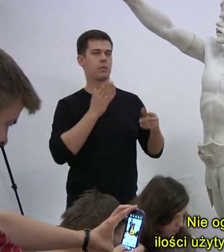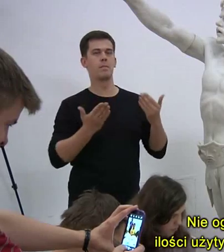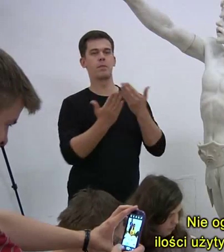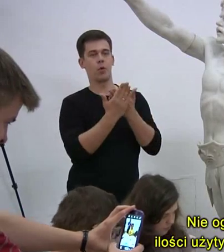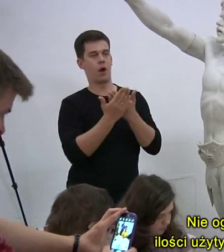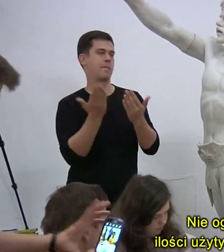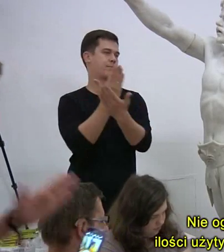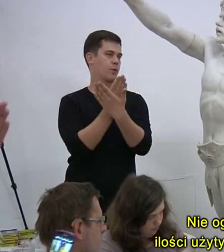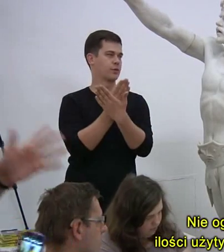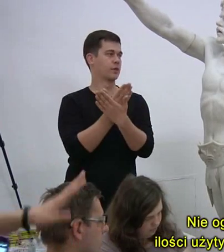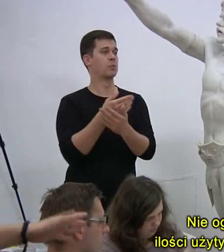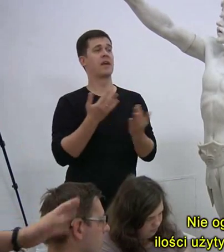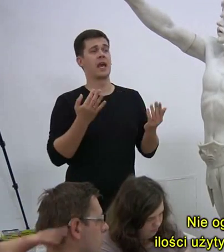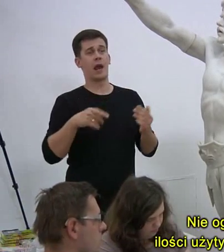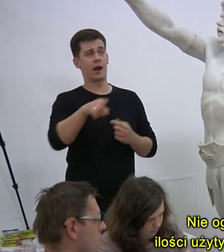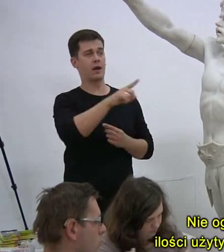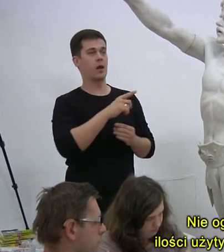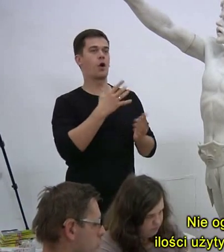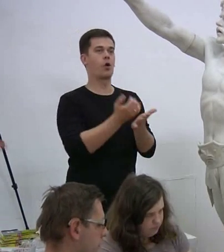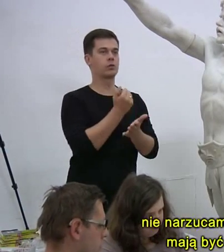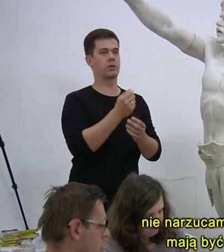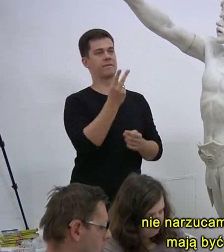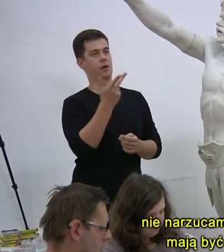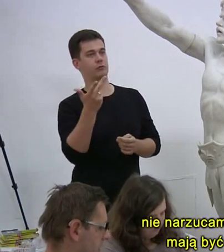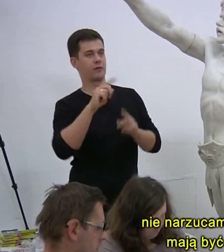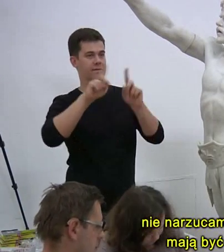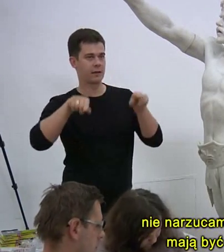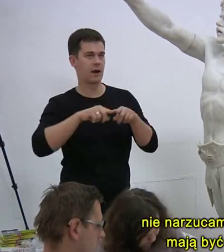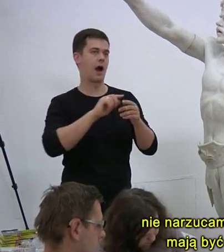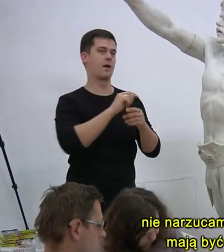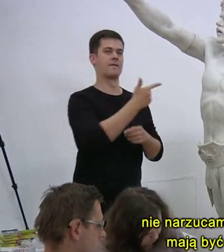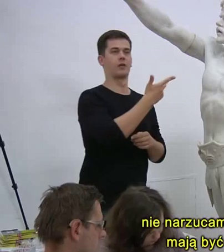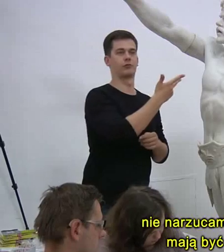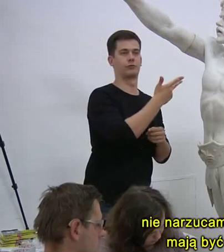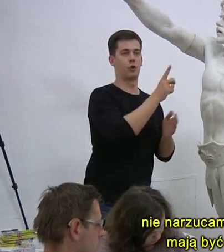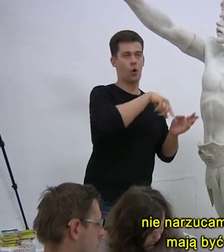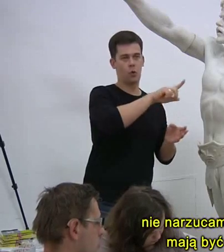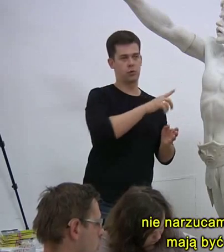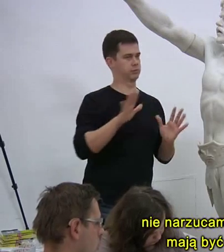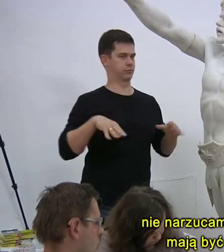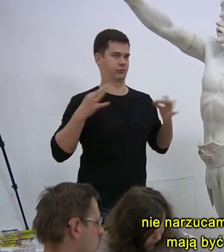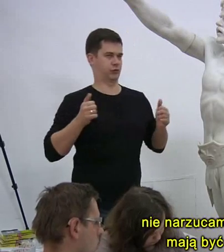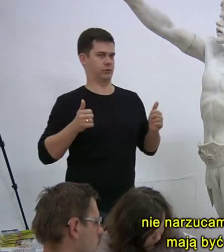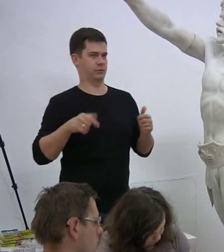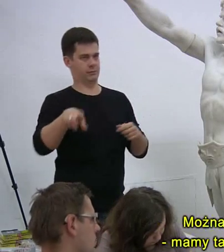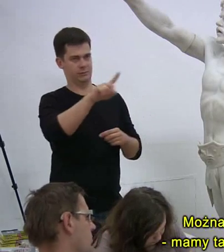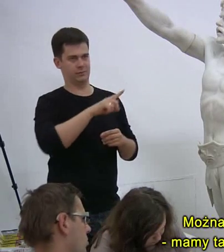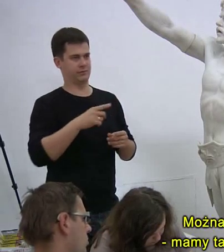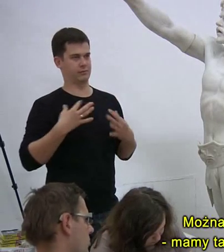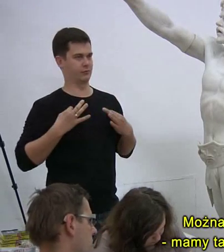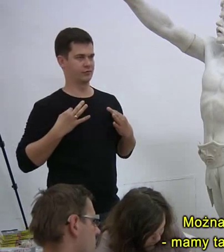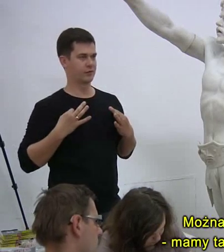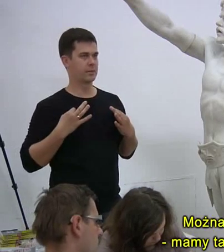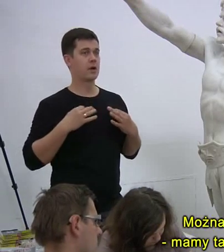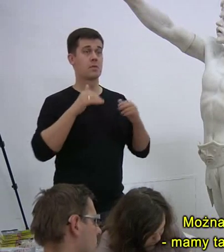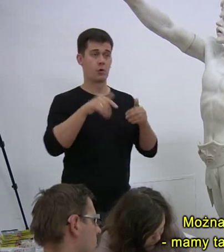Nie ograniczam ilości użytych elementów. Nie ograniczam... Znaczy nie narzucam tego, o jakiej wielkości mają być te elementy. Można